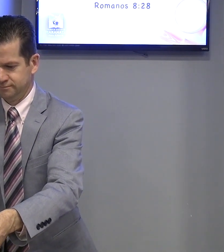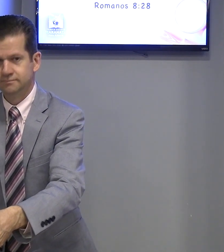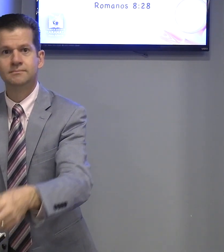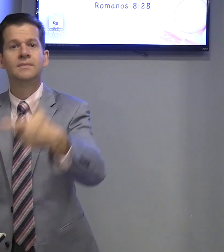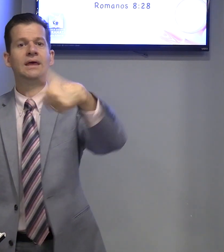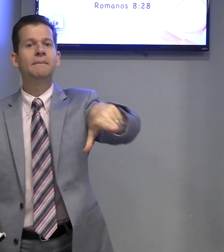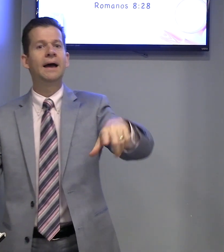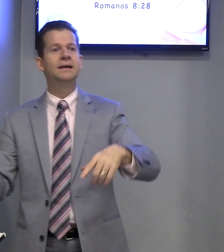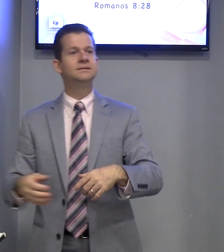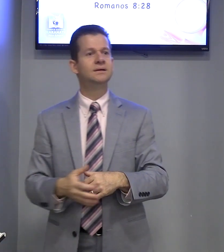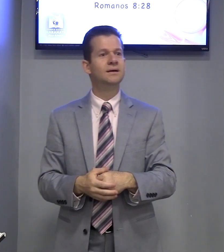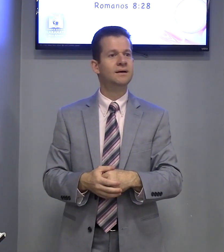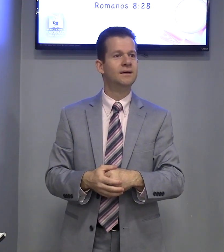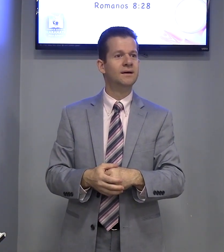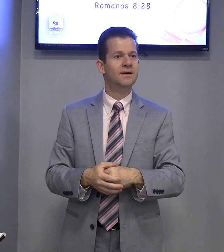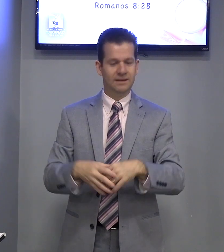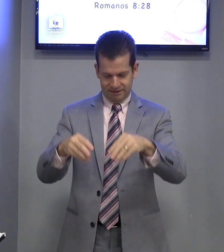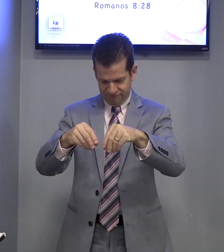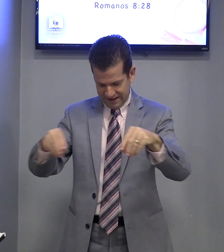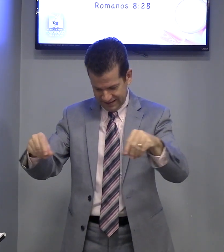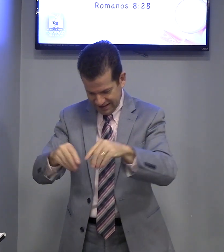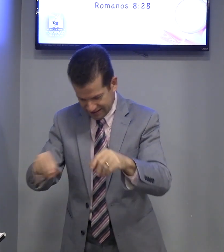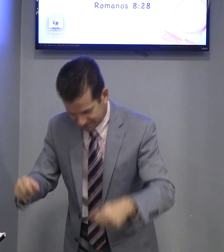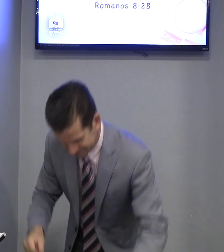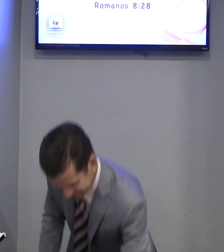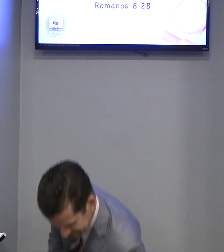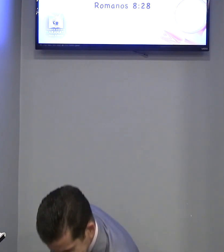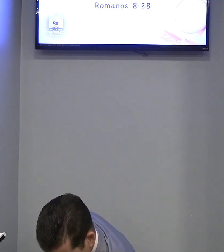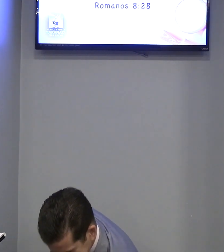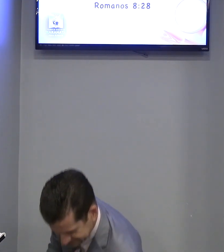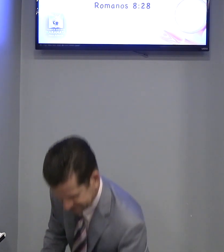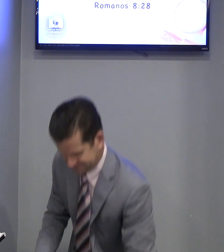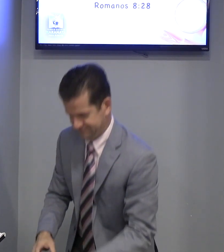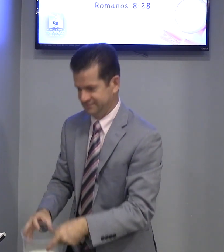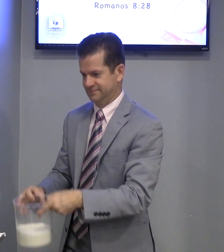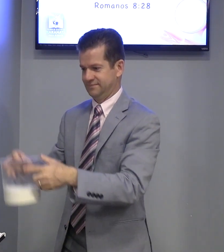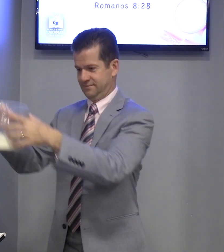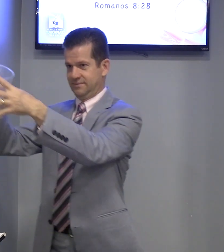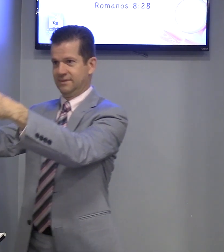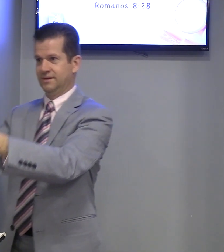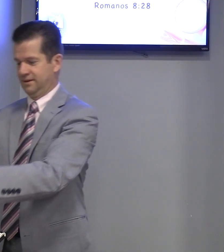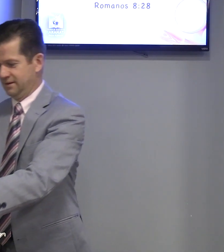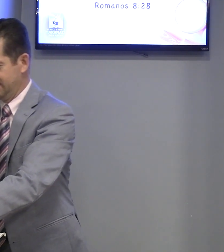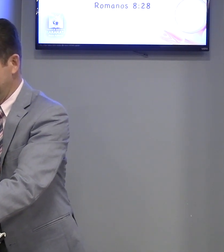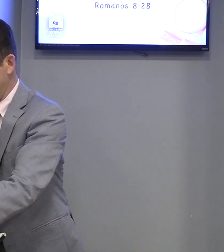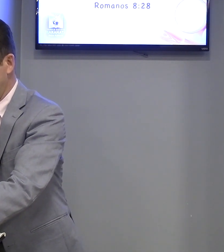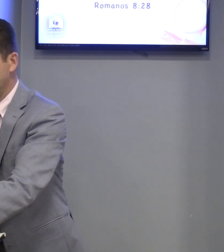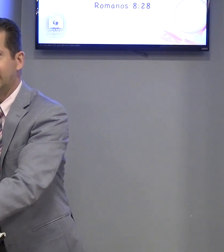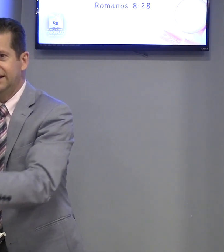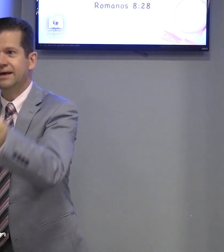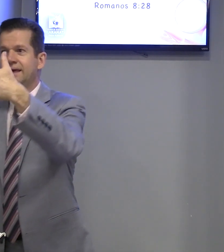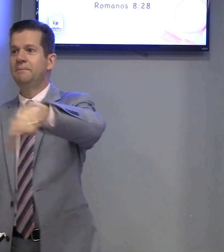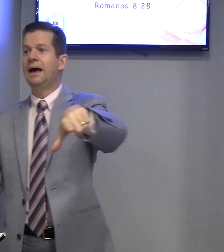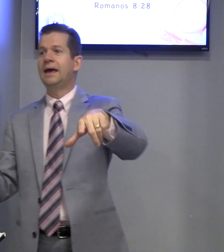O que mais? Farinha. Farinha. O que mais?